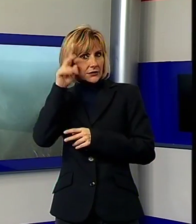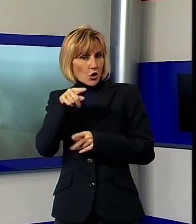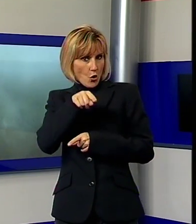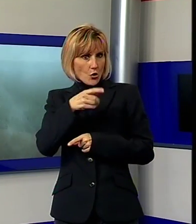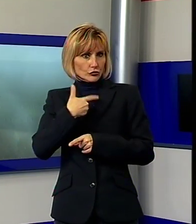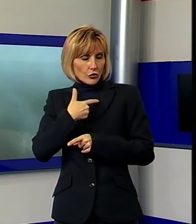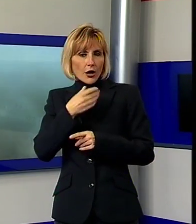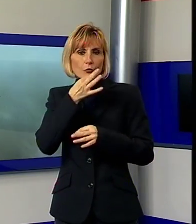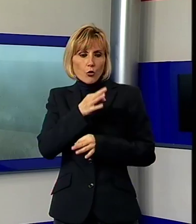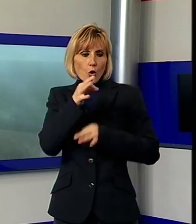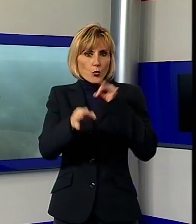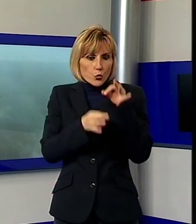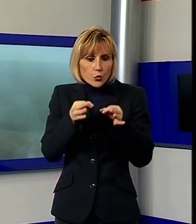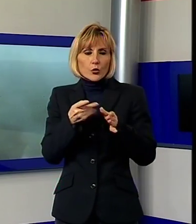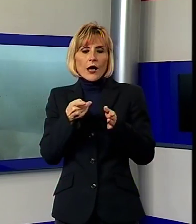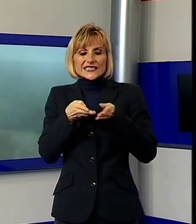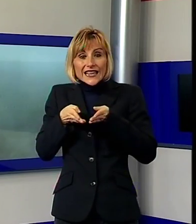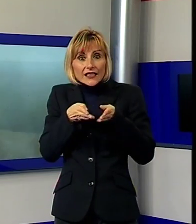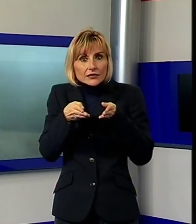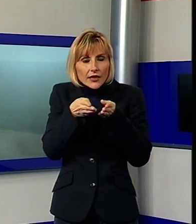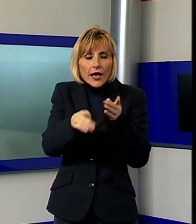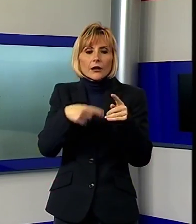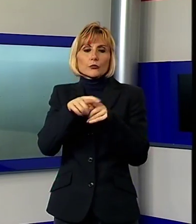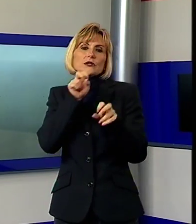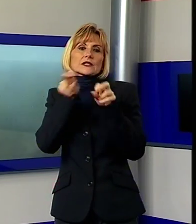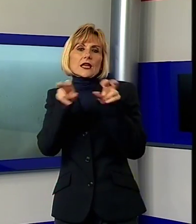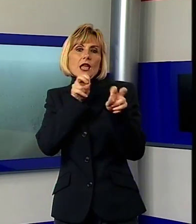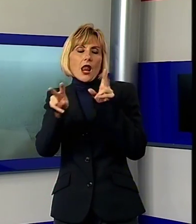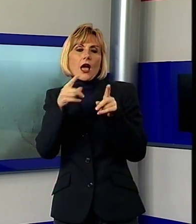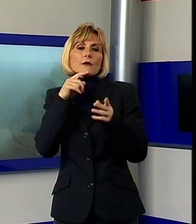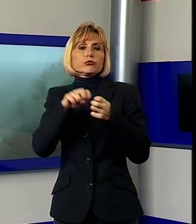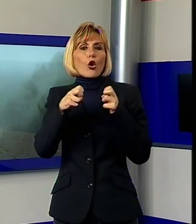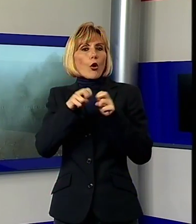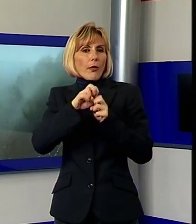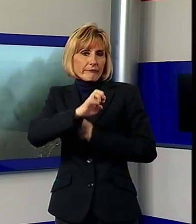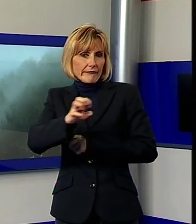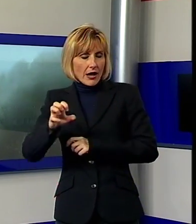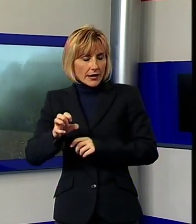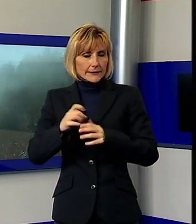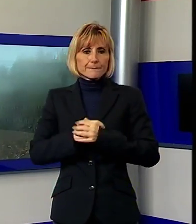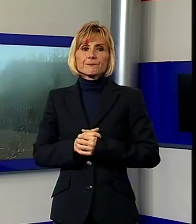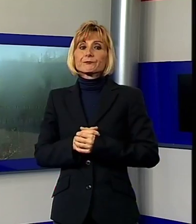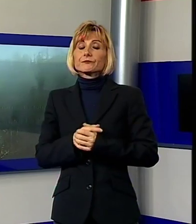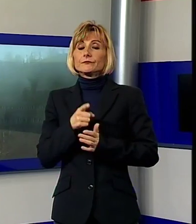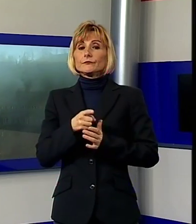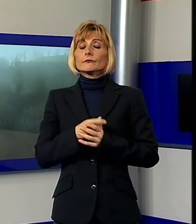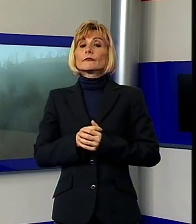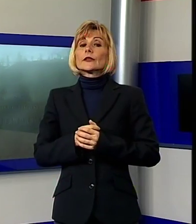manutenere quelli che sono i sentieri e a segnalare eventuali distesti che si manifestano sul territorio. Quindi la